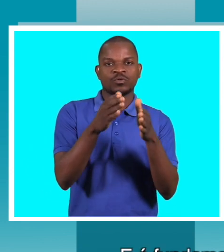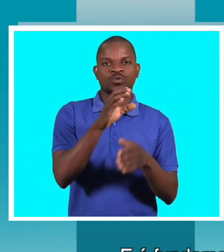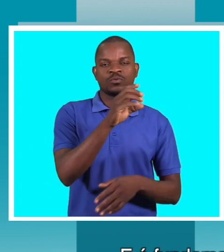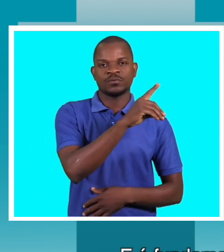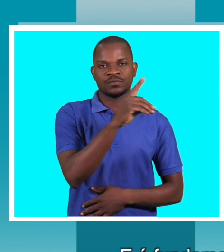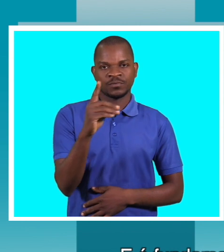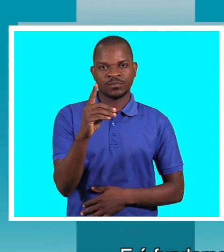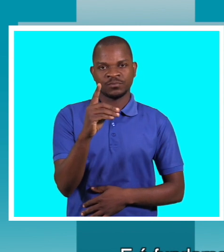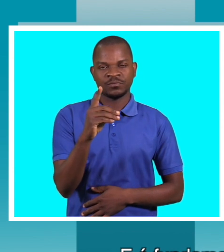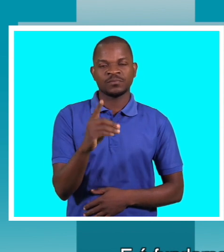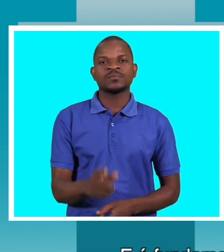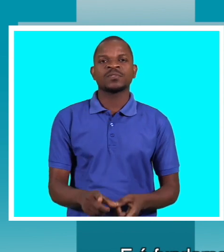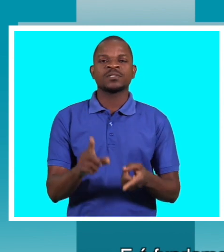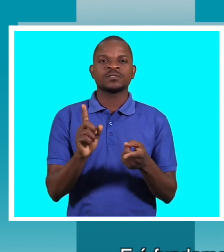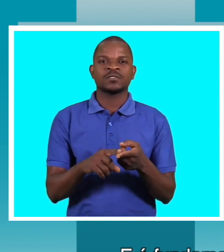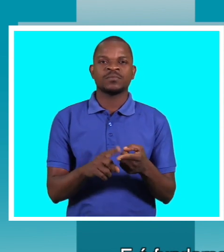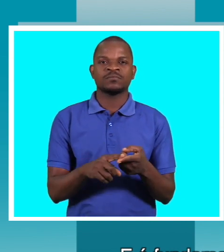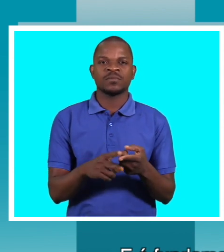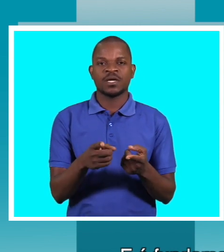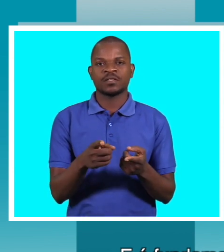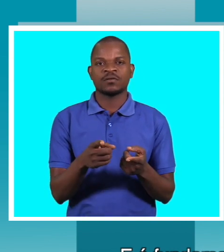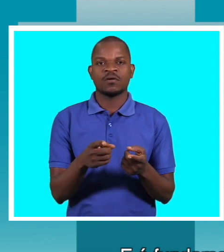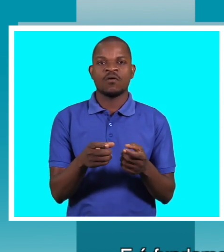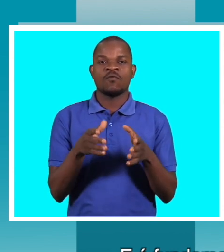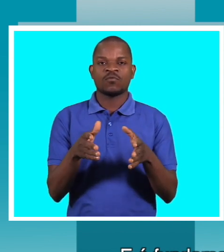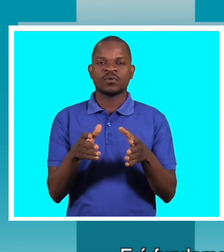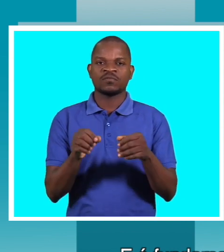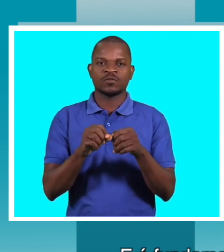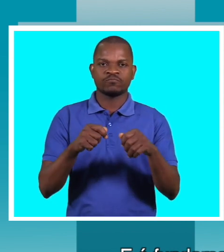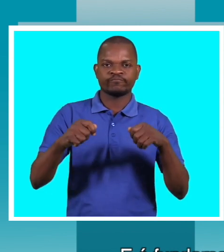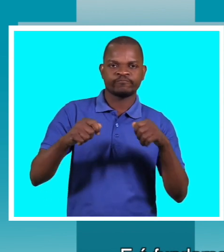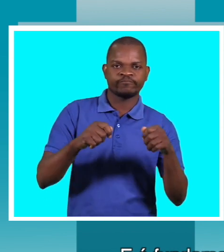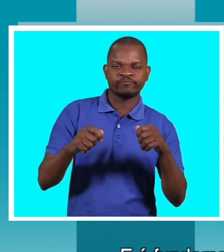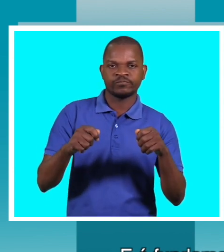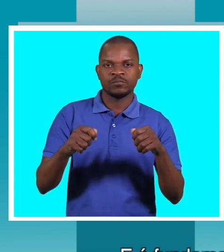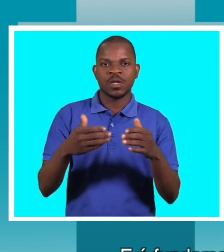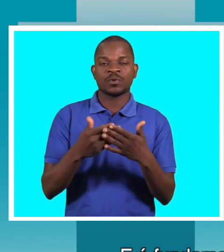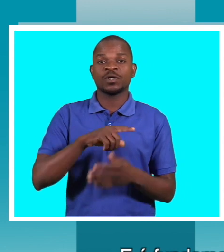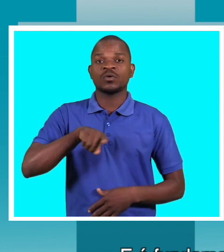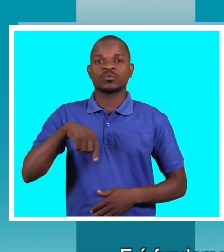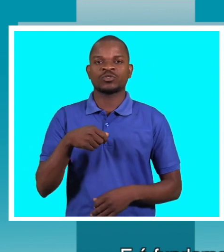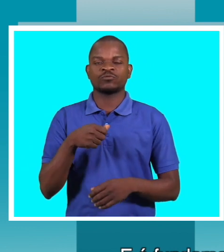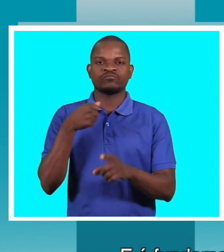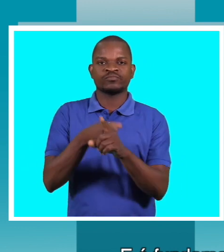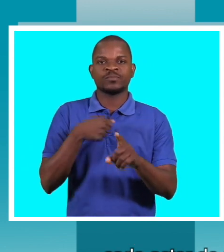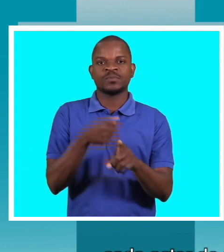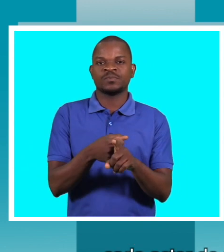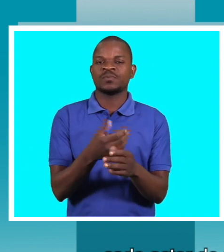fundamentalmente, nesta perspectiva de coordenar, que advocamos para que cada ator